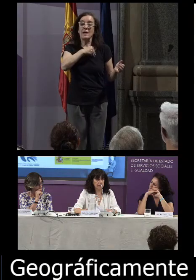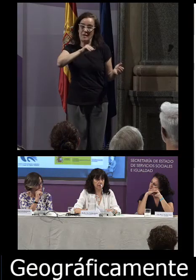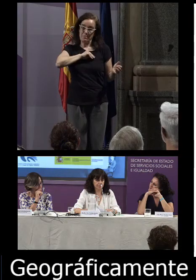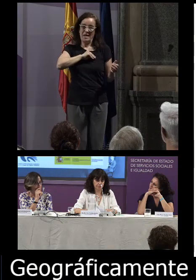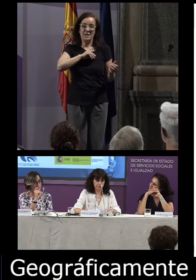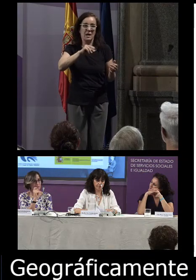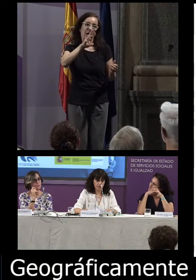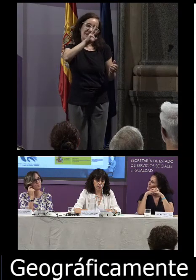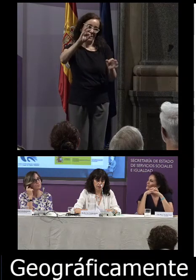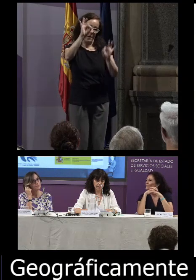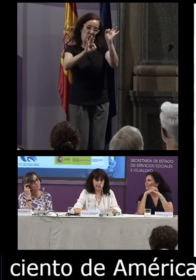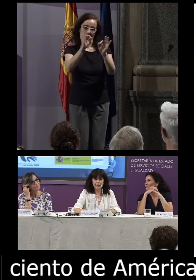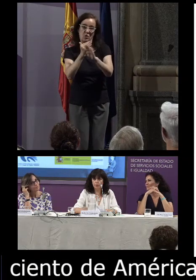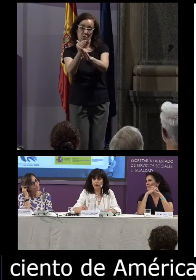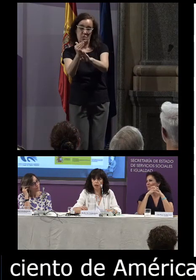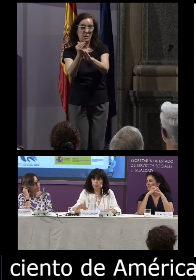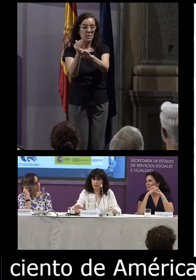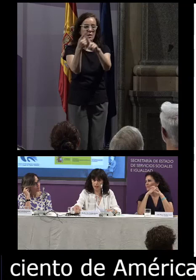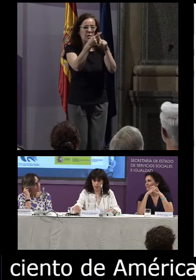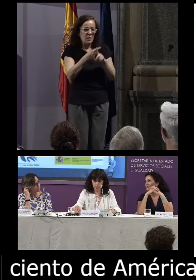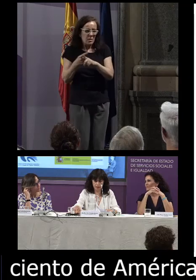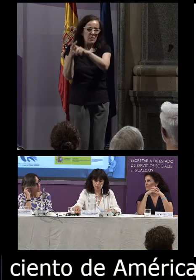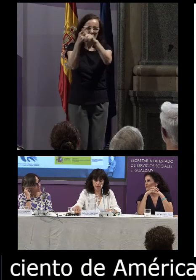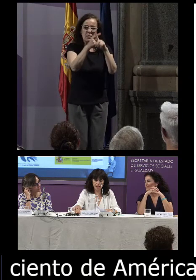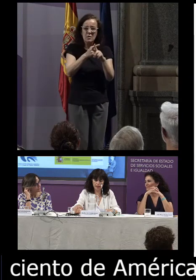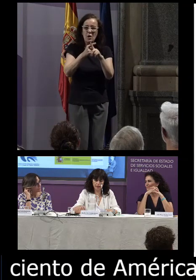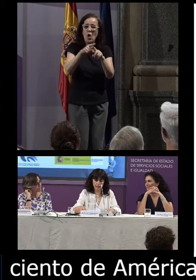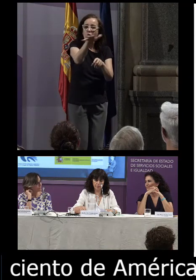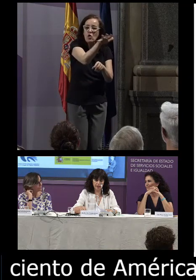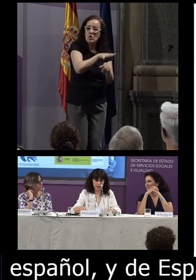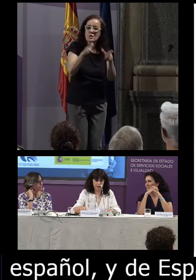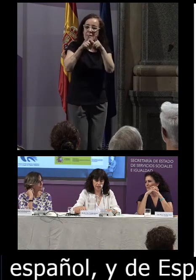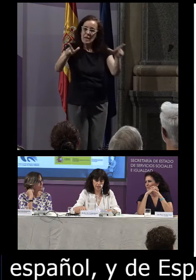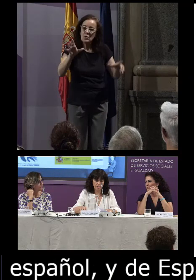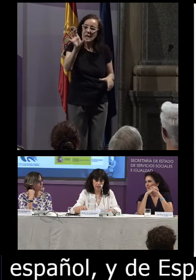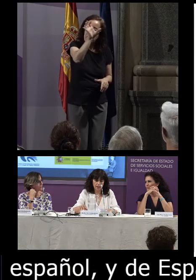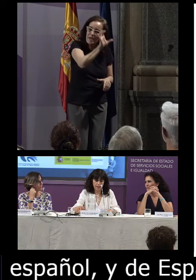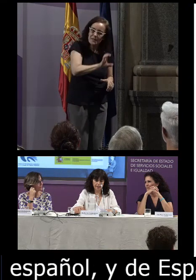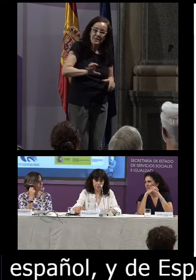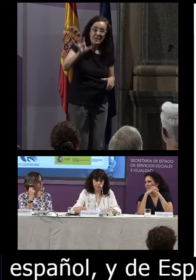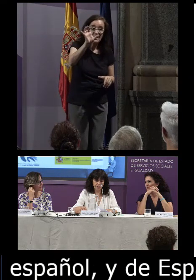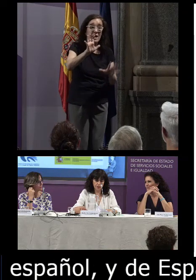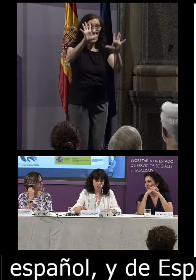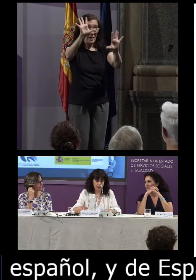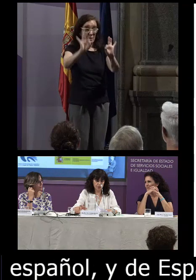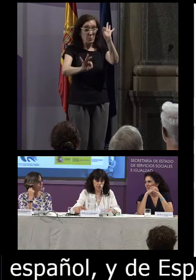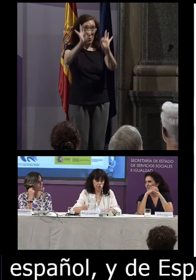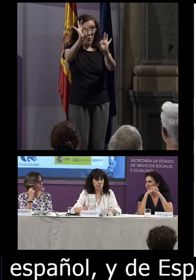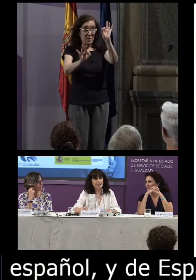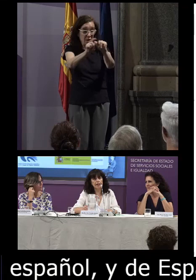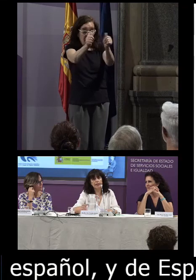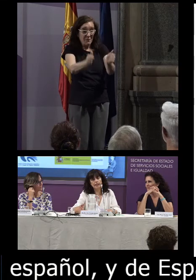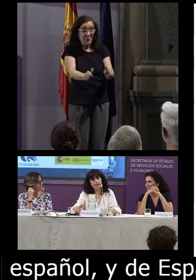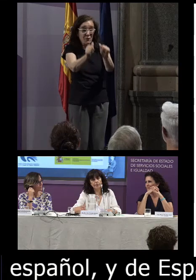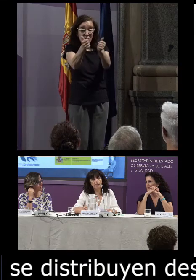restante se distribuyen después en zonas lingüísticas y en países el 10% de las formas